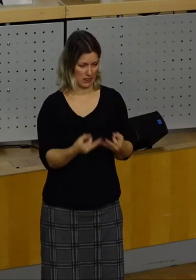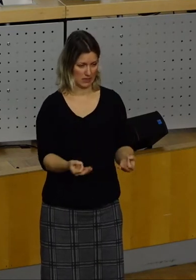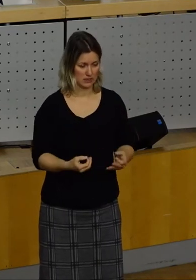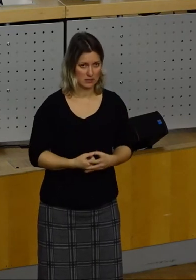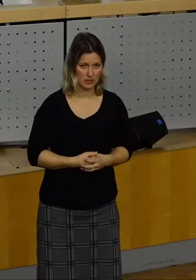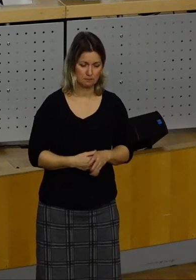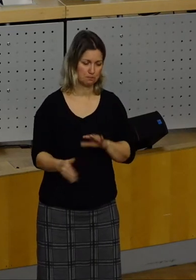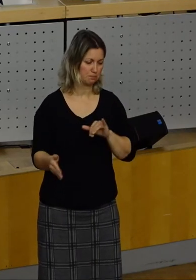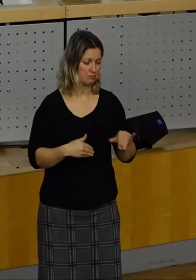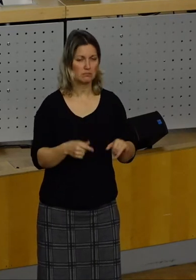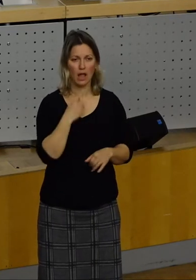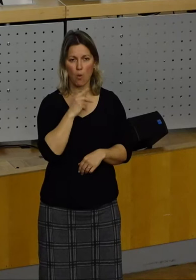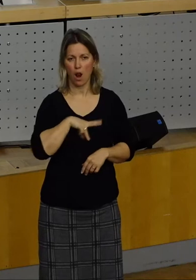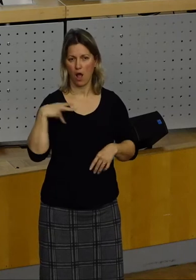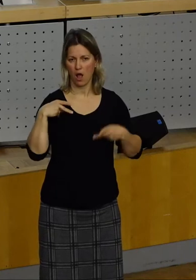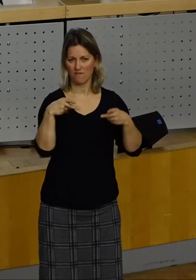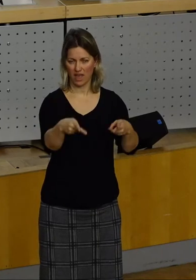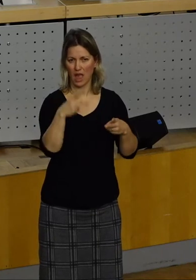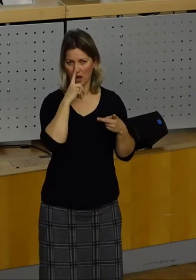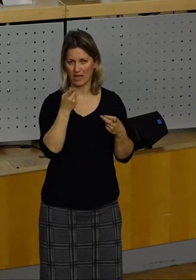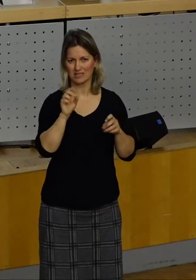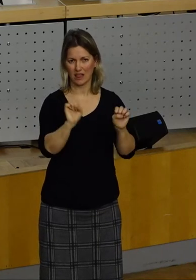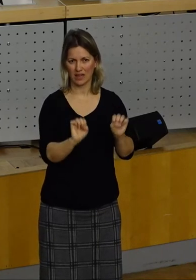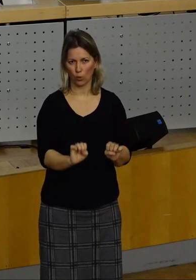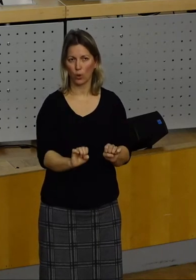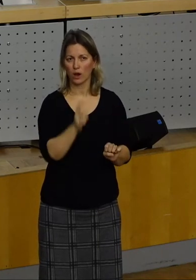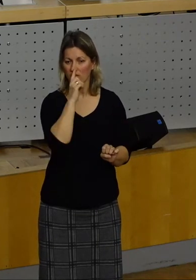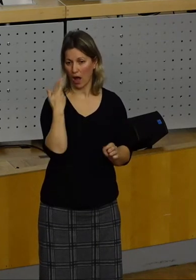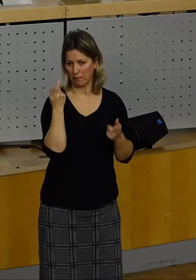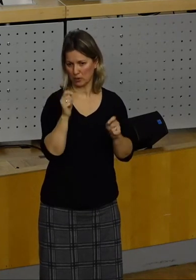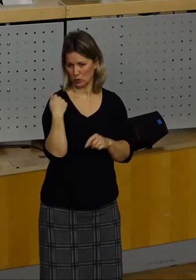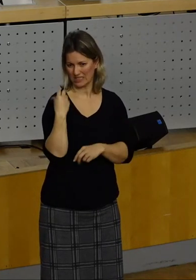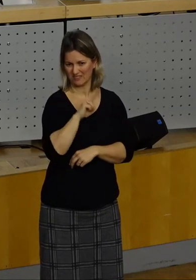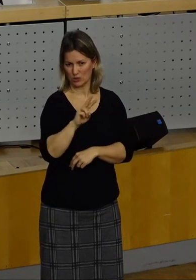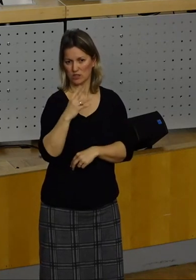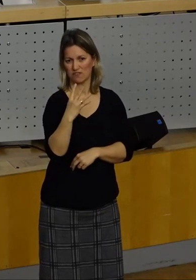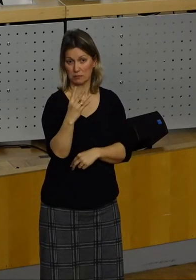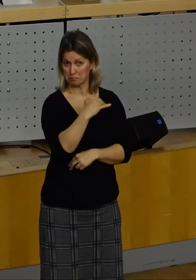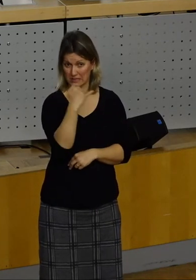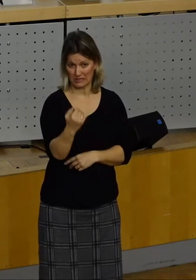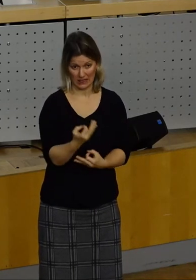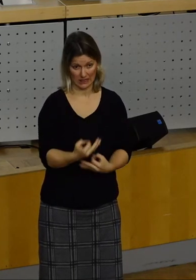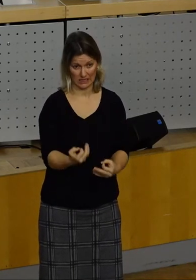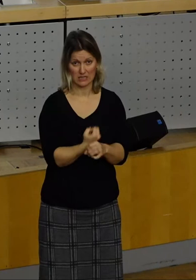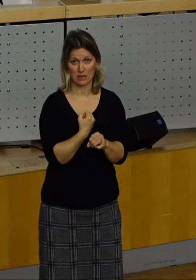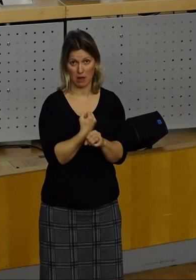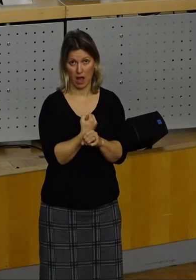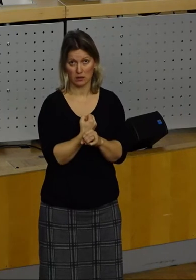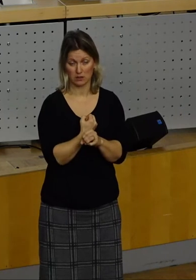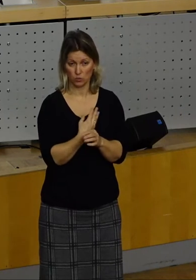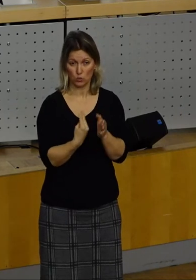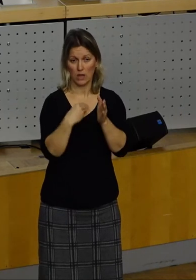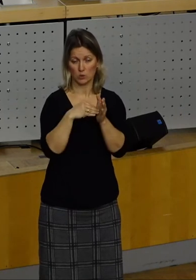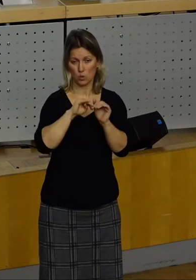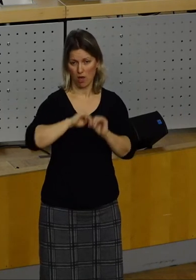Weiteres Thema, Sanierung, langer Weg, Beschluss von 2004. Bis heute noch nichts passiert. Zusätzlich wird uns